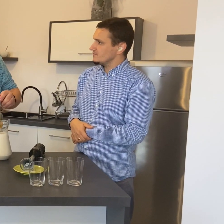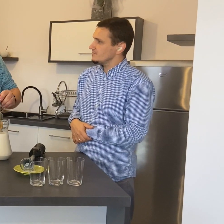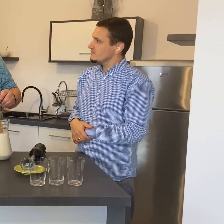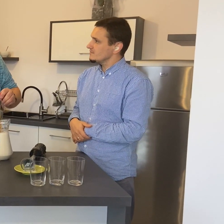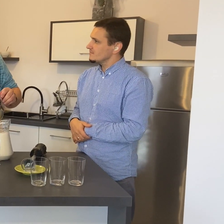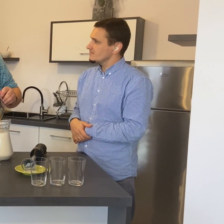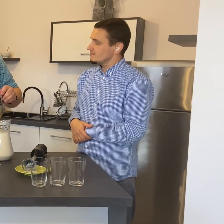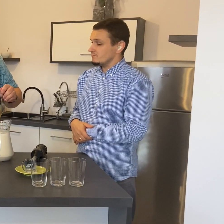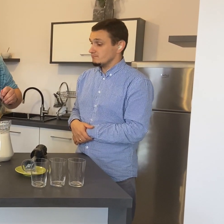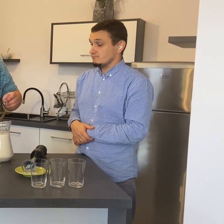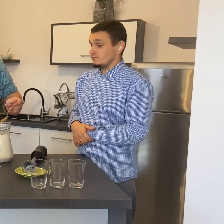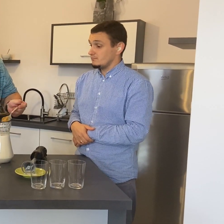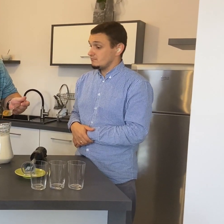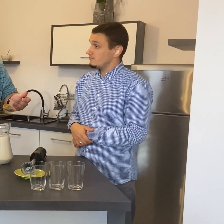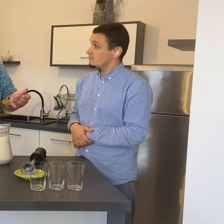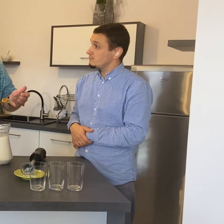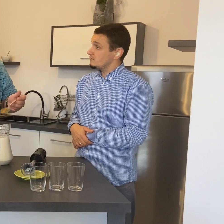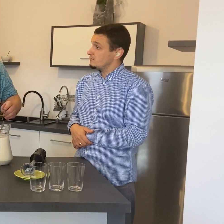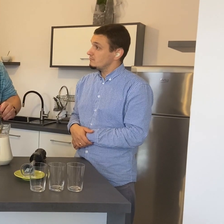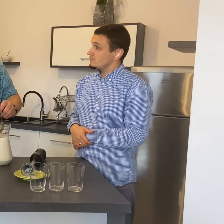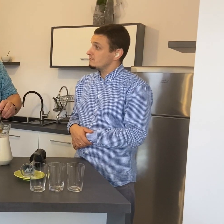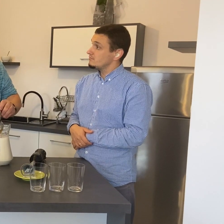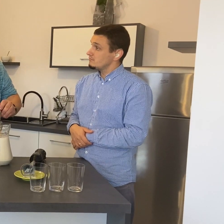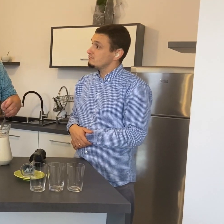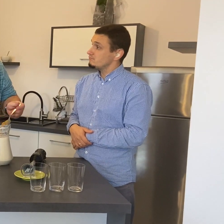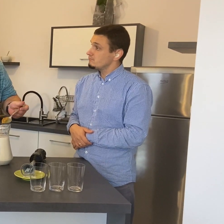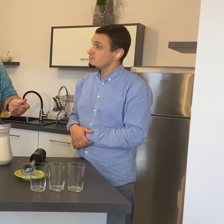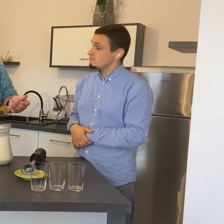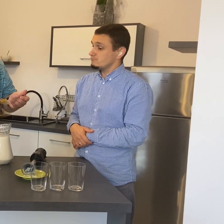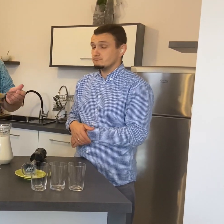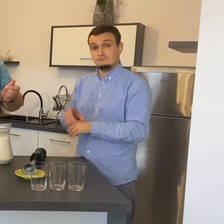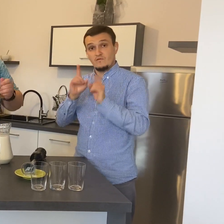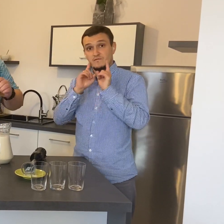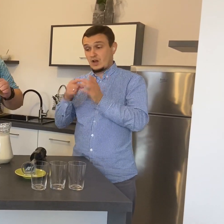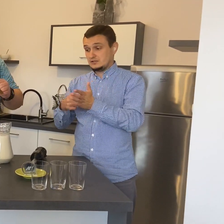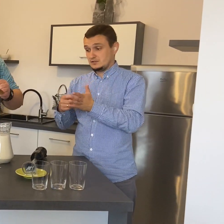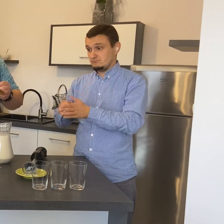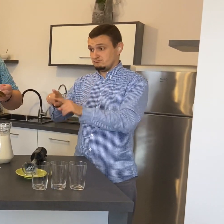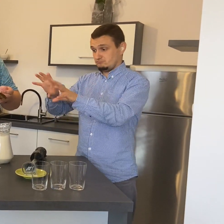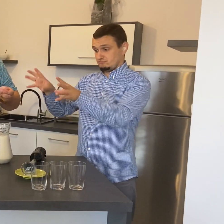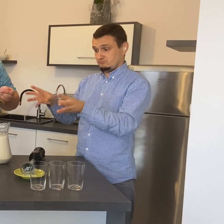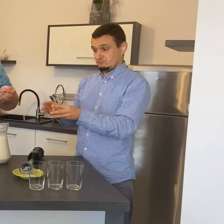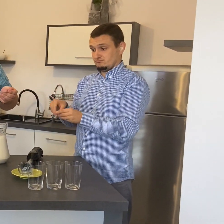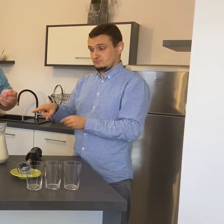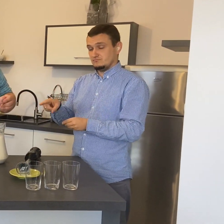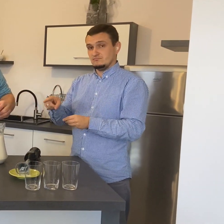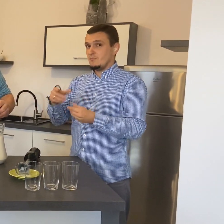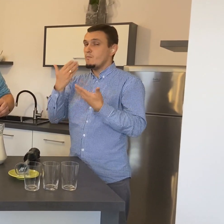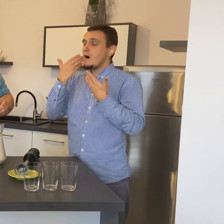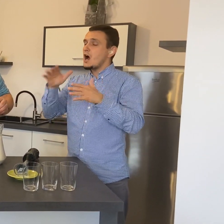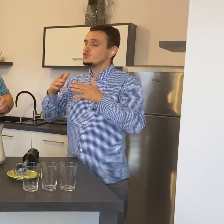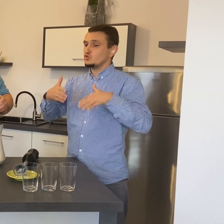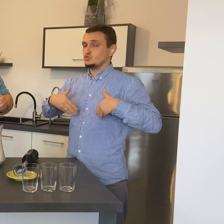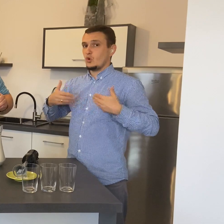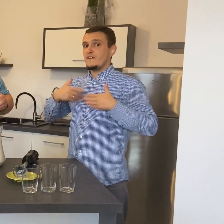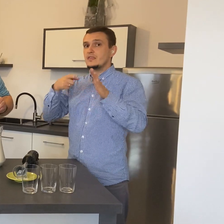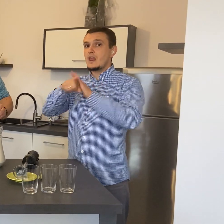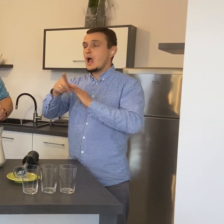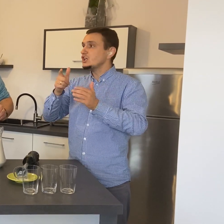sportowców. Dla osób, które ćwiczą, które biegają, które jeżdżą na rowerze. To jest świetne